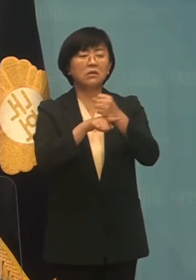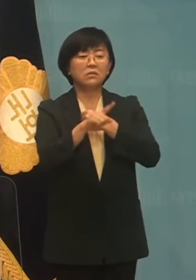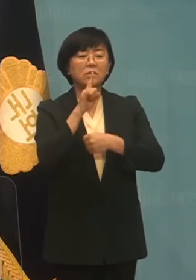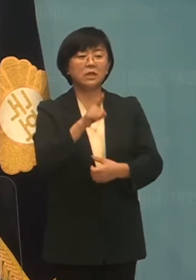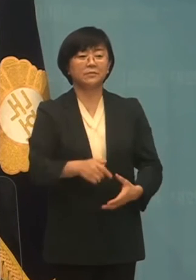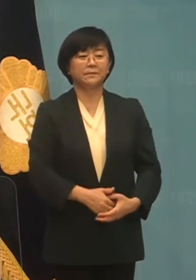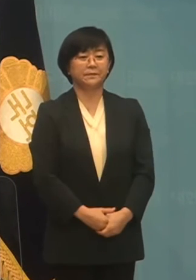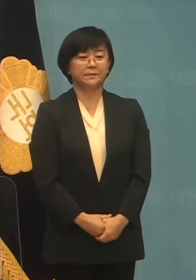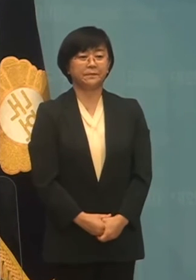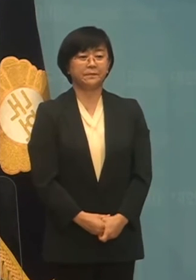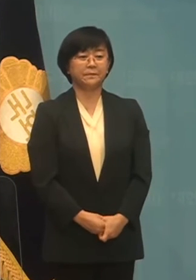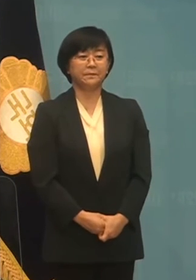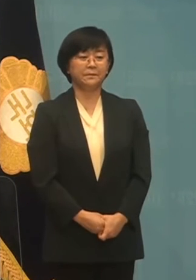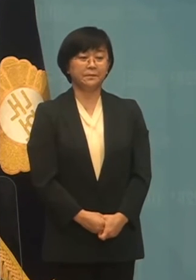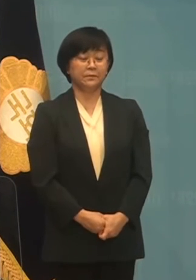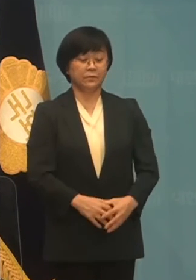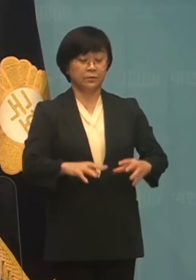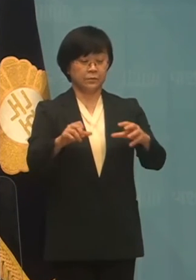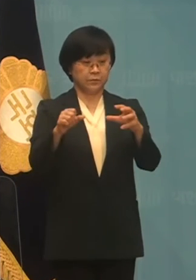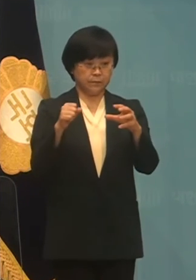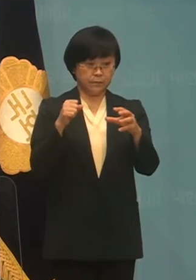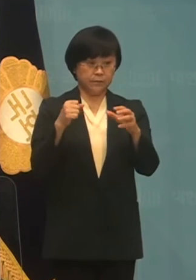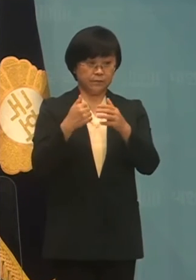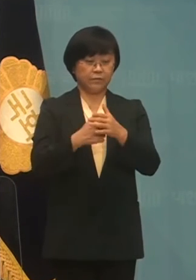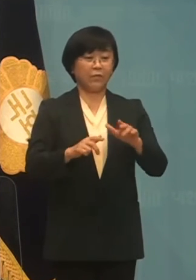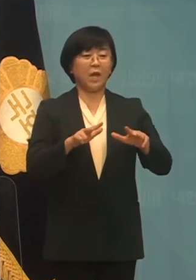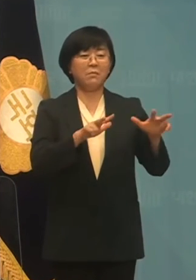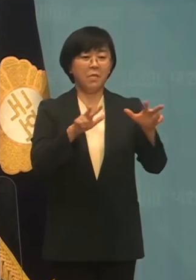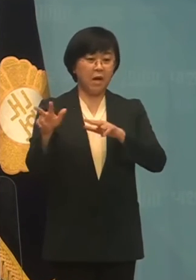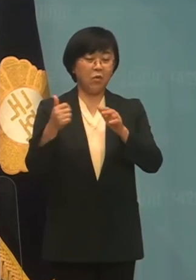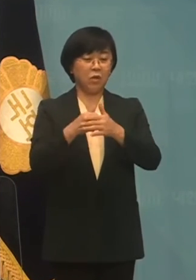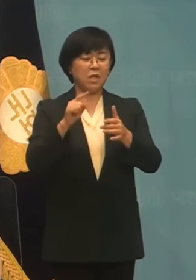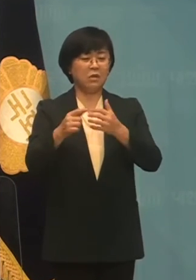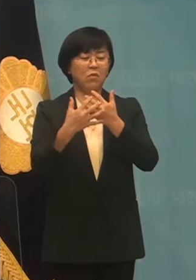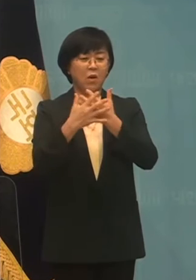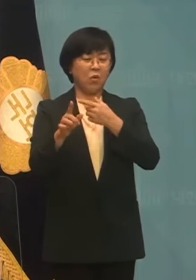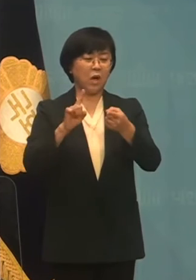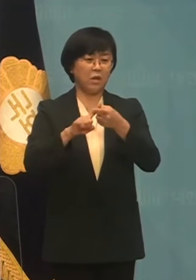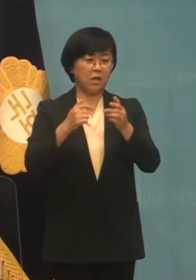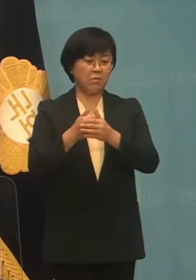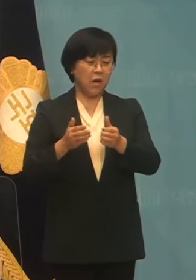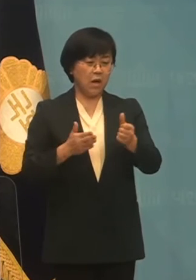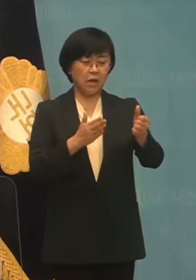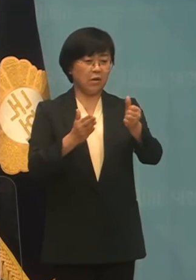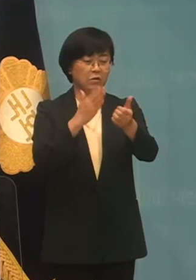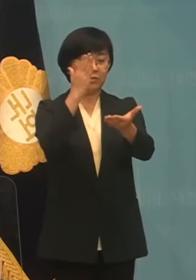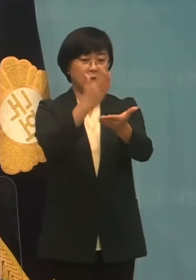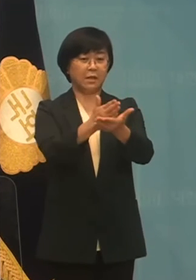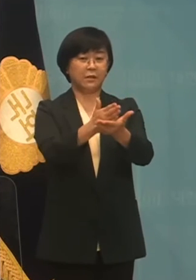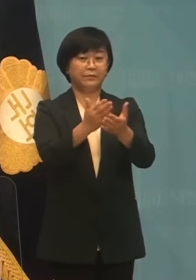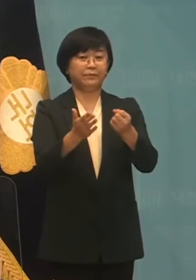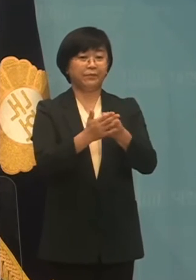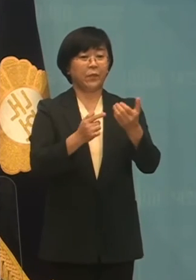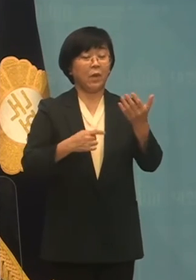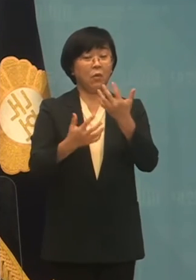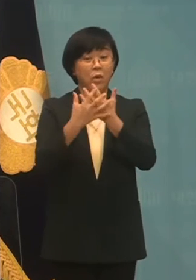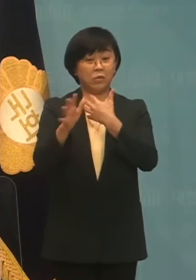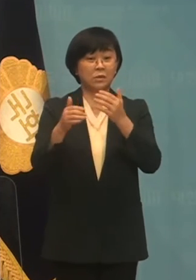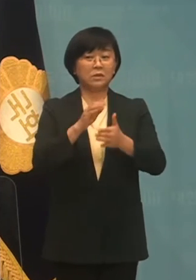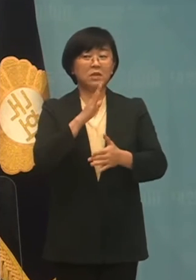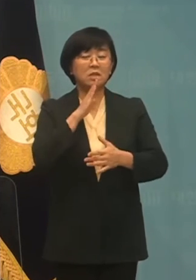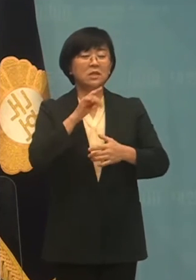뿐입니다. 국민의힘은 즉각 여론조작을 중단하고 사과하길 바랍니다. 그 어떤 왜곡도